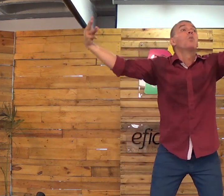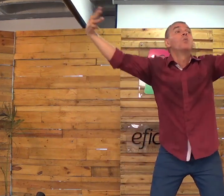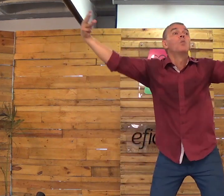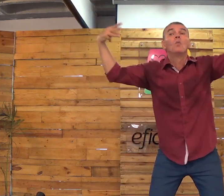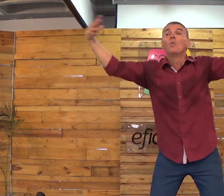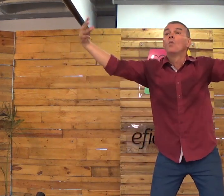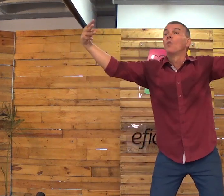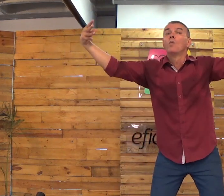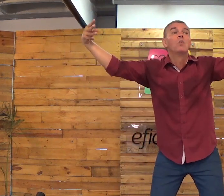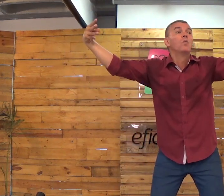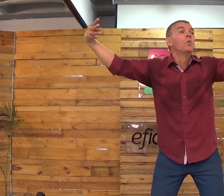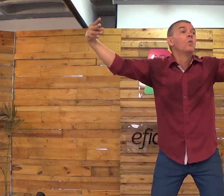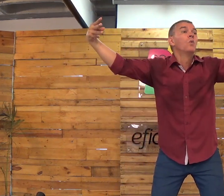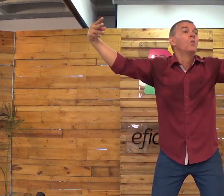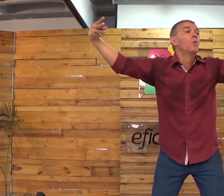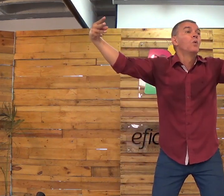A qual grupo você pertence?